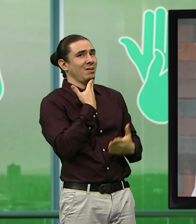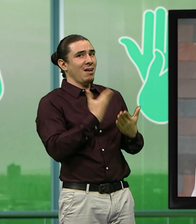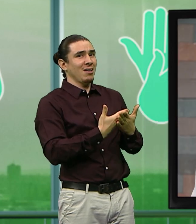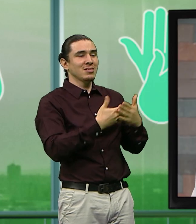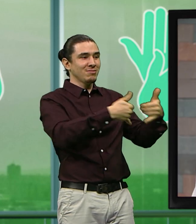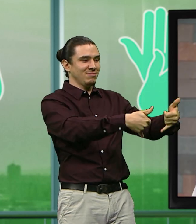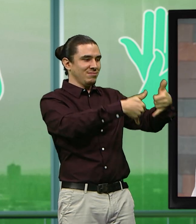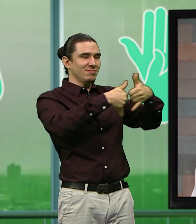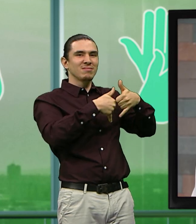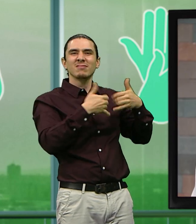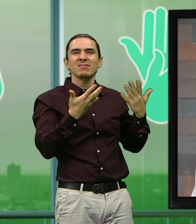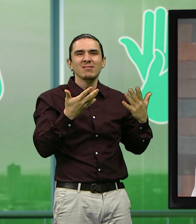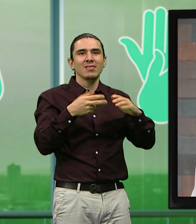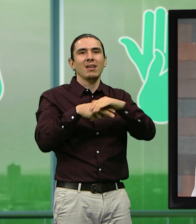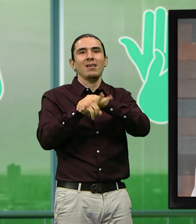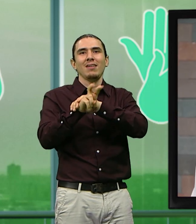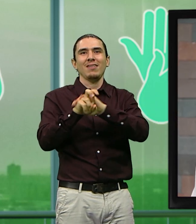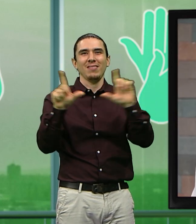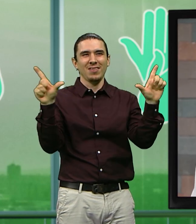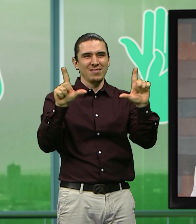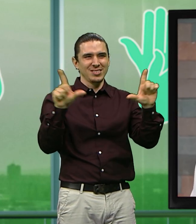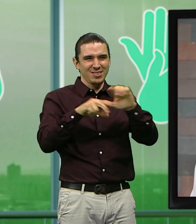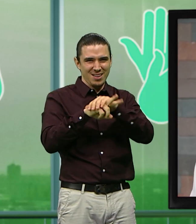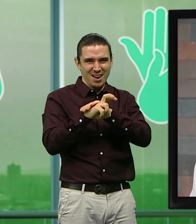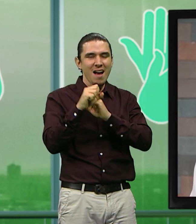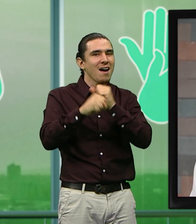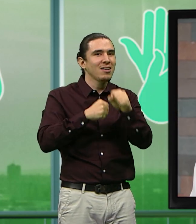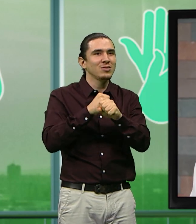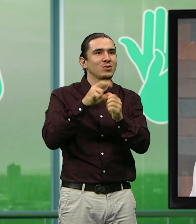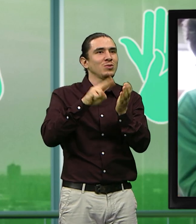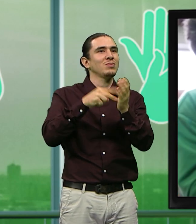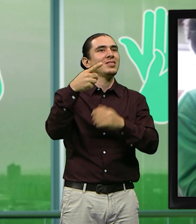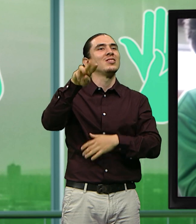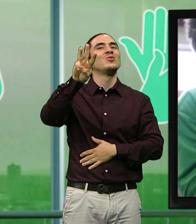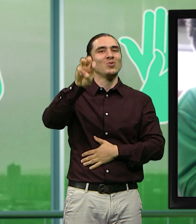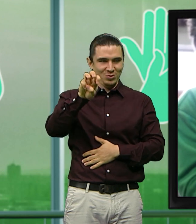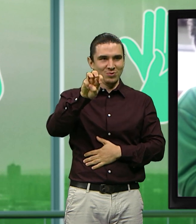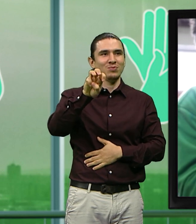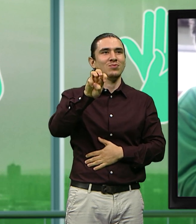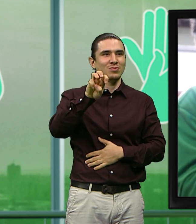Fuimos galardonados como Titanes Caracol en el año 2018.